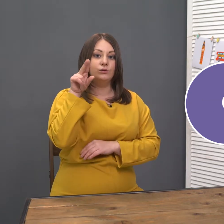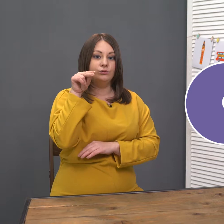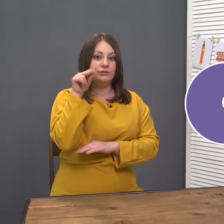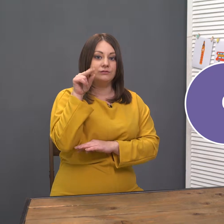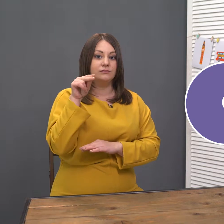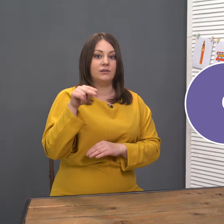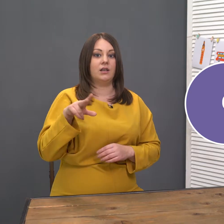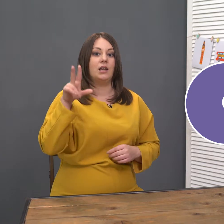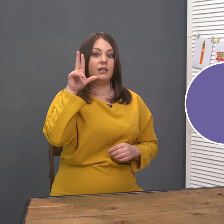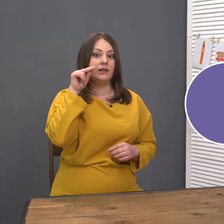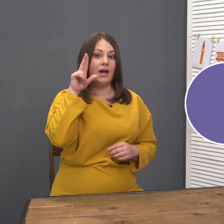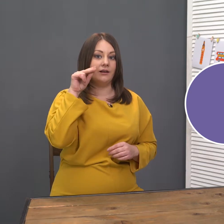Goose. Duck.